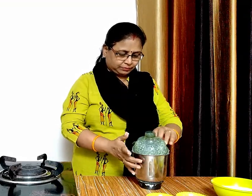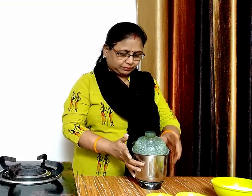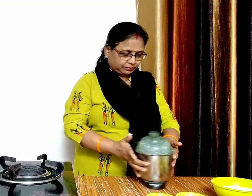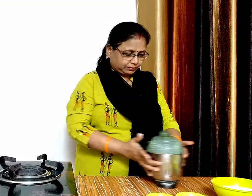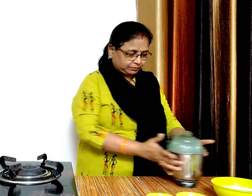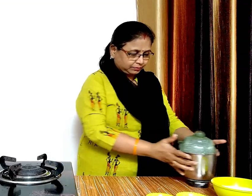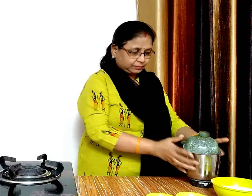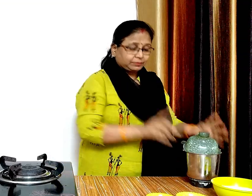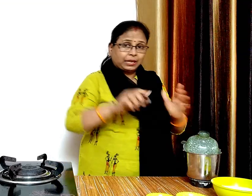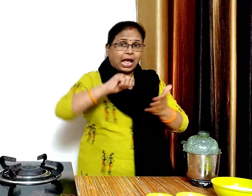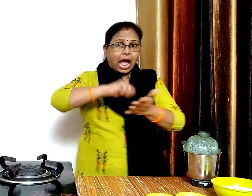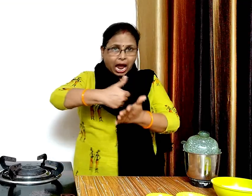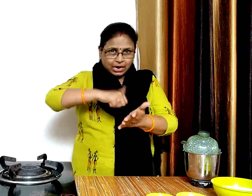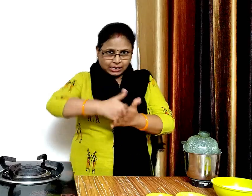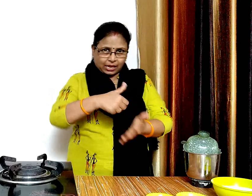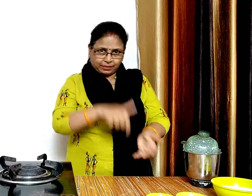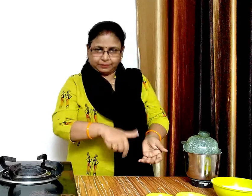अब हम पूड़ी के लिए आटा लगाएंगे